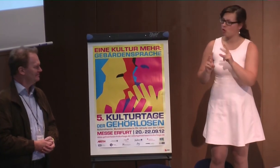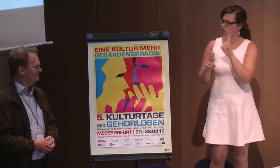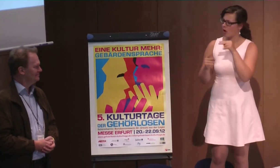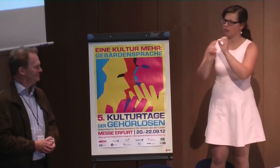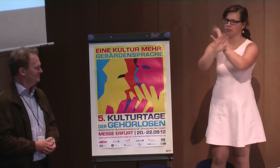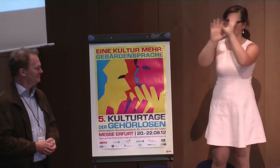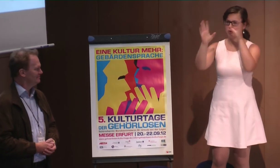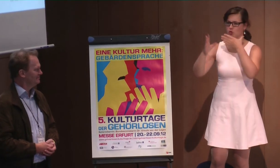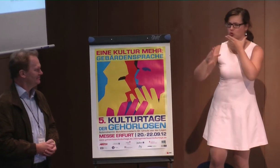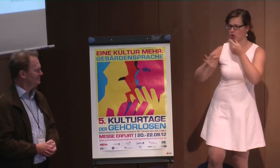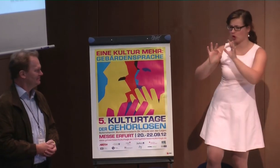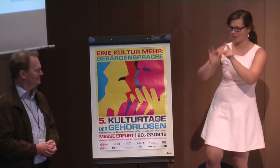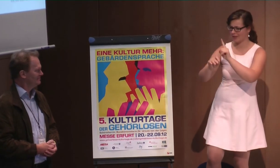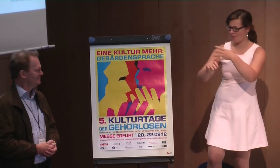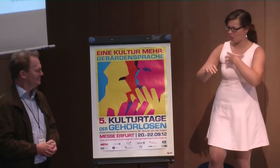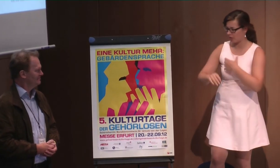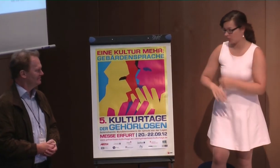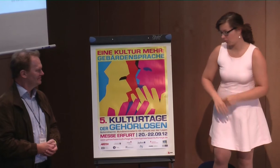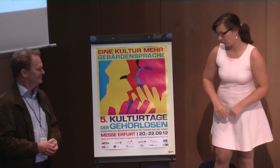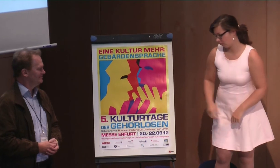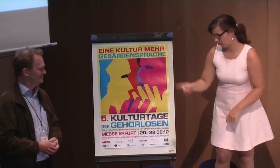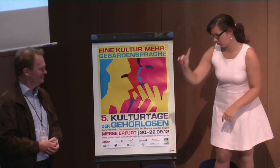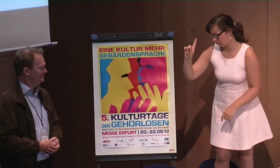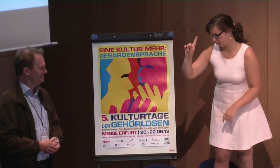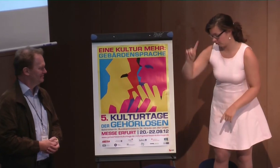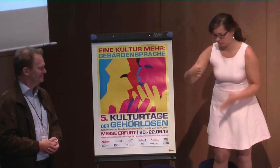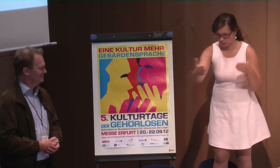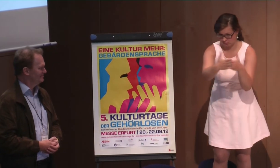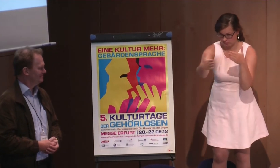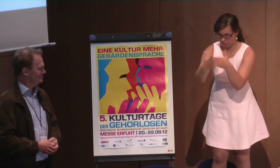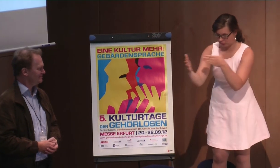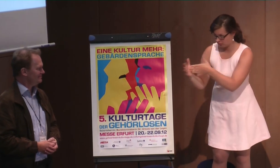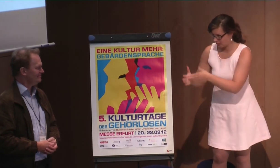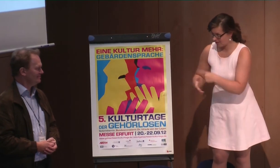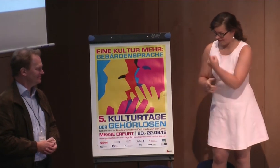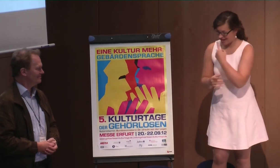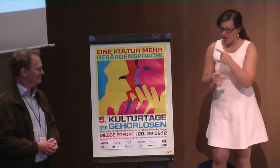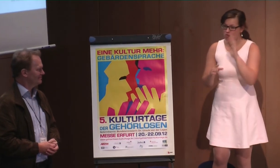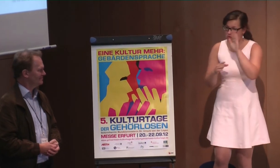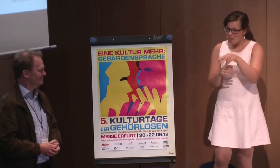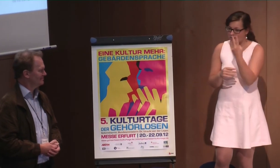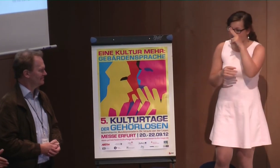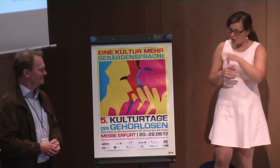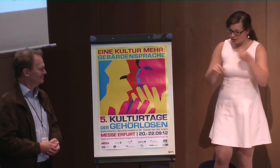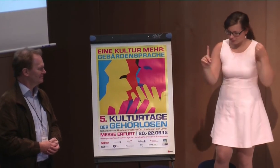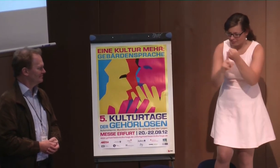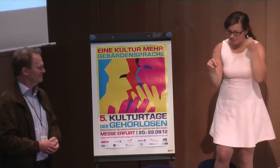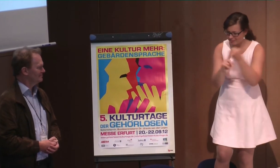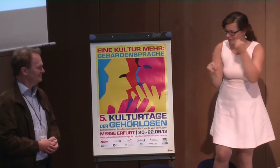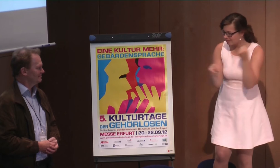in der letzten Woche bei der EU keine Probleme hatte, sondern da gab es auch sehr viele Schwierigkeiten und Barrieren. Und wir müssen wirklich, wir haben über zwei